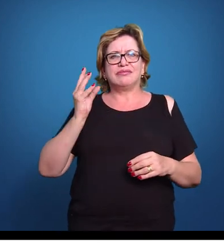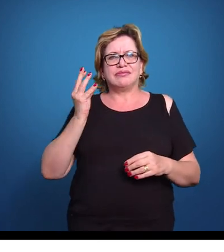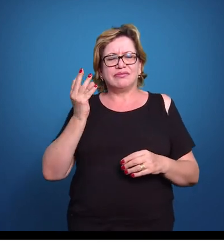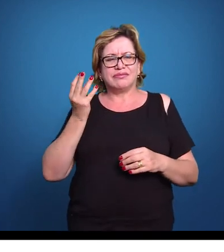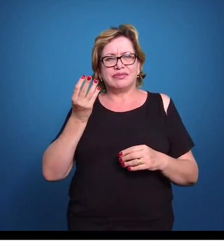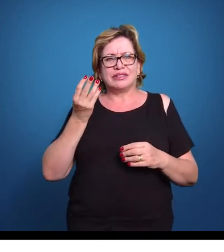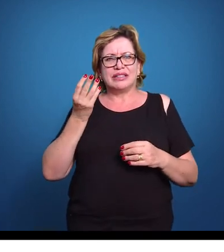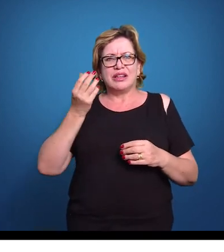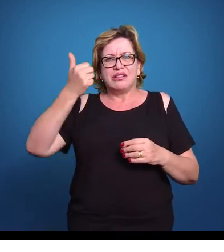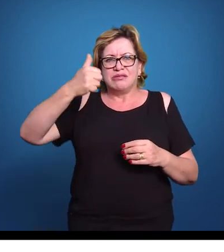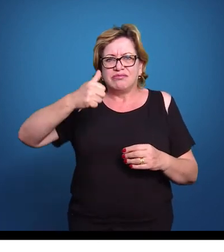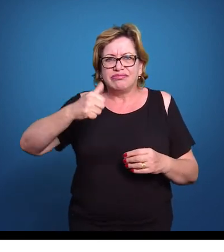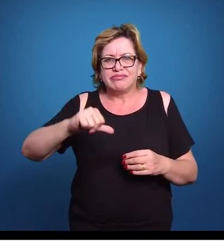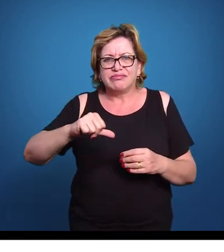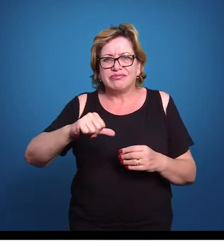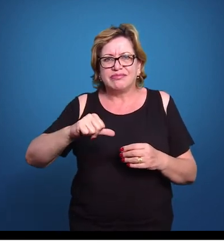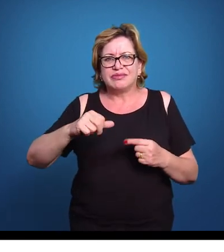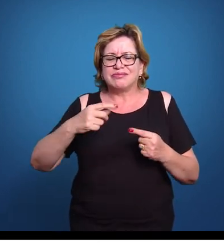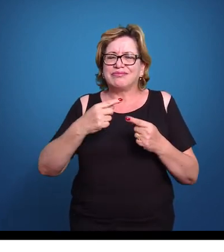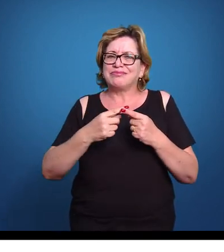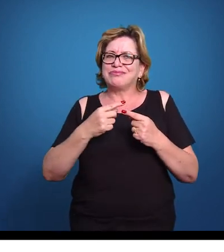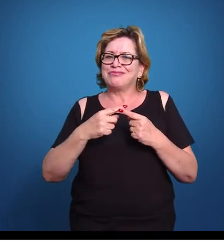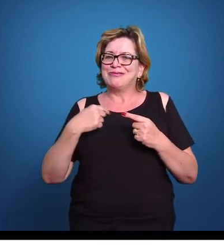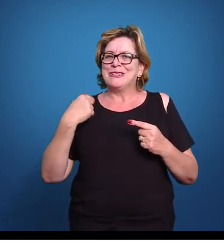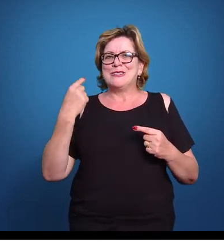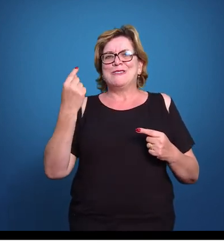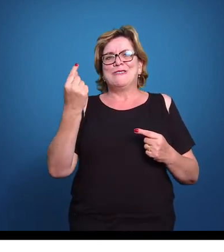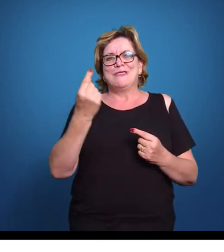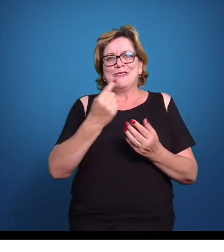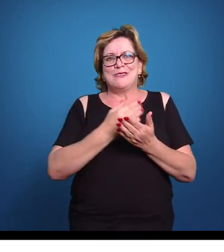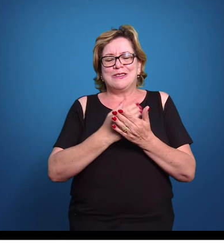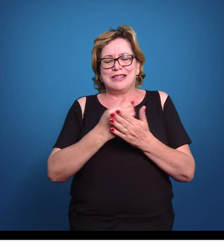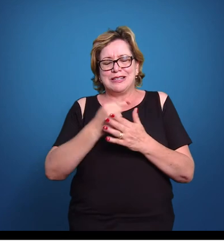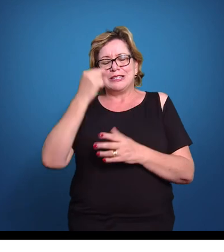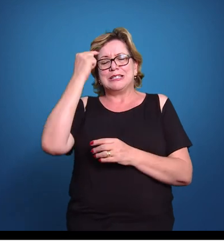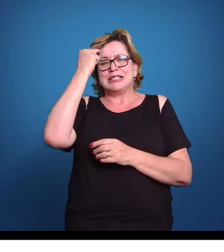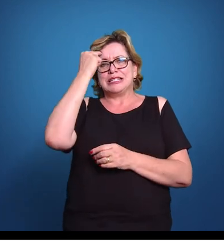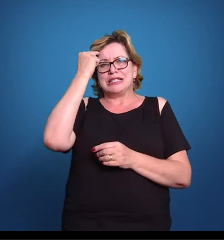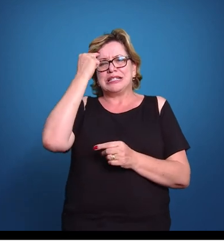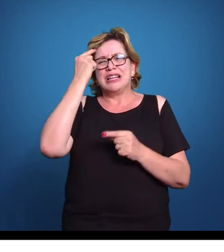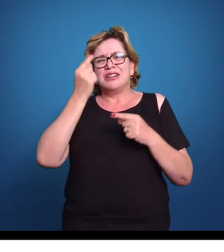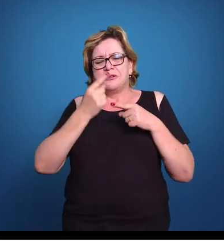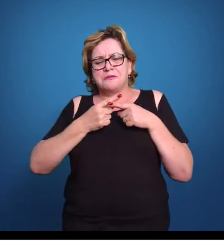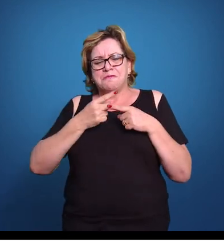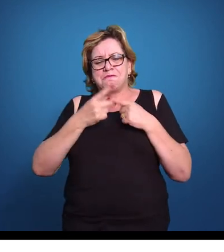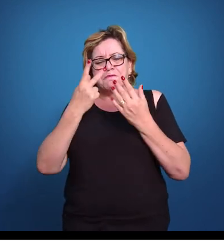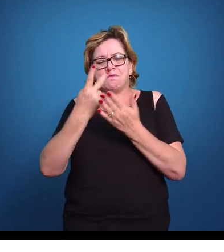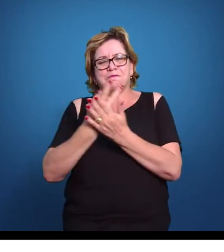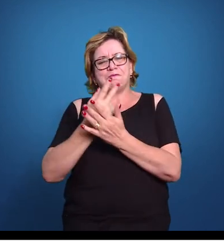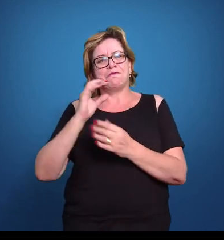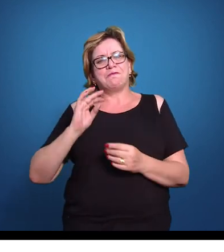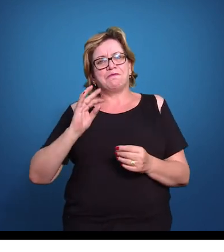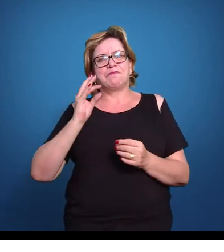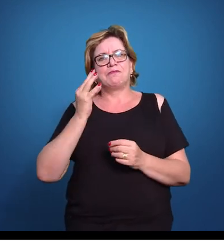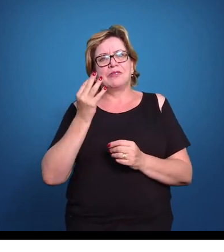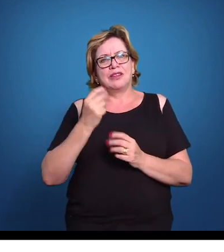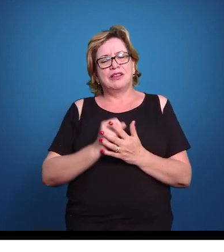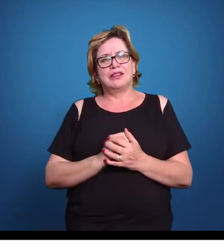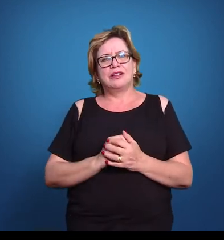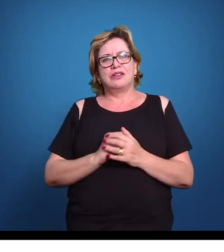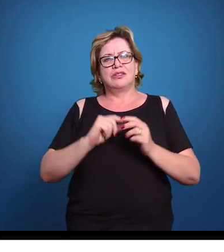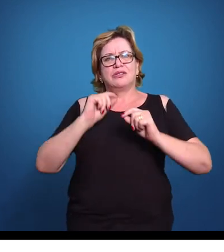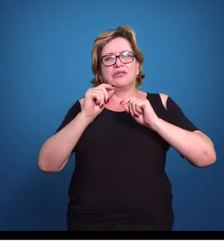aspas, uma derrota, é que nós começamos a analisar o porquê dos acontecimentos, o que nós